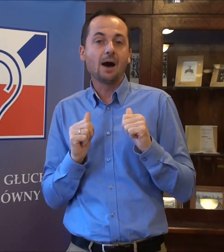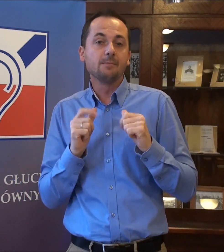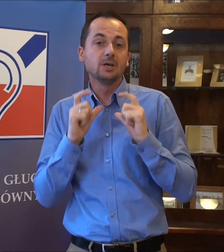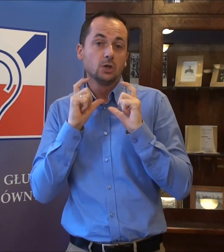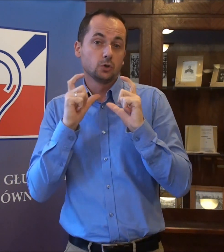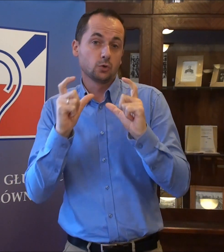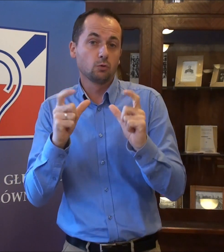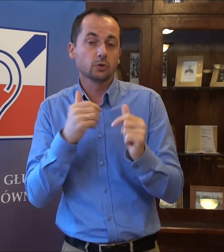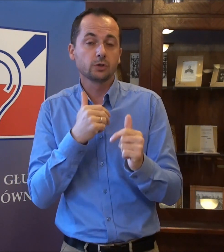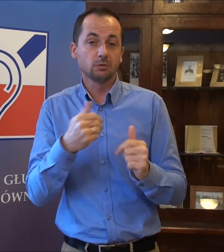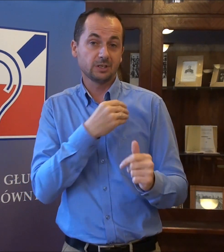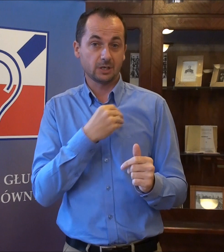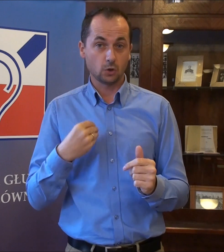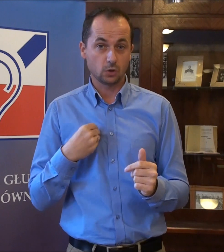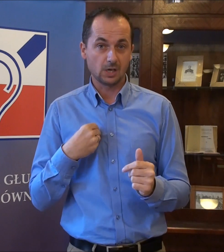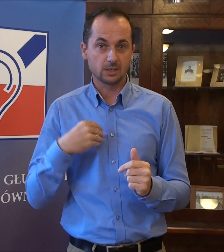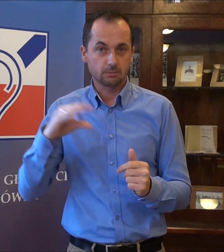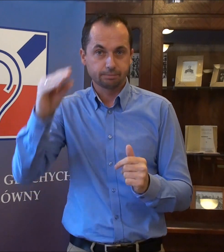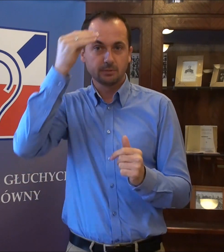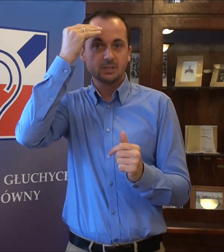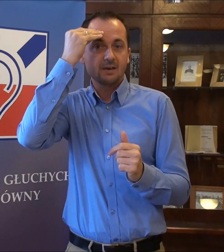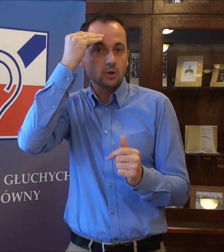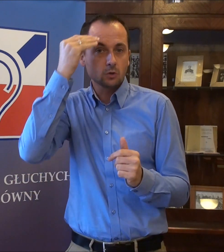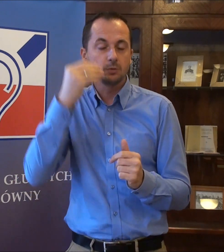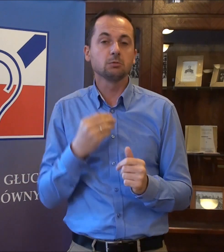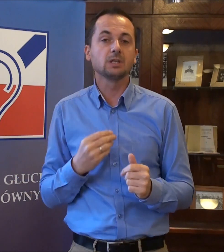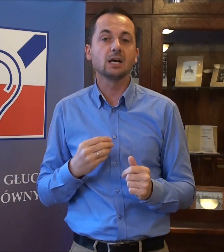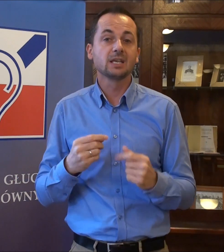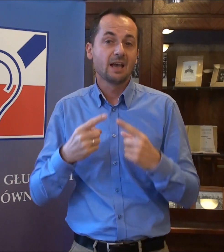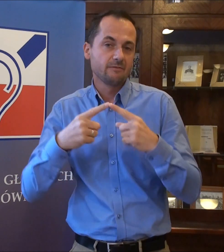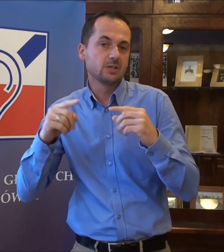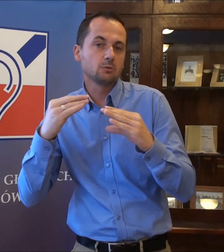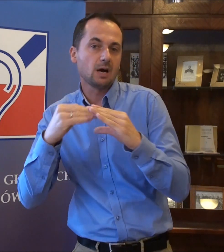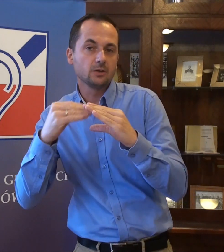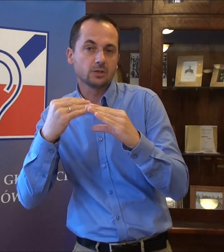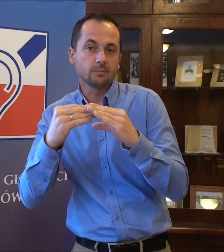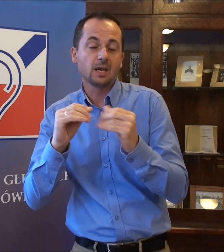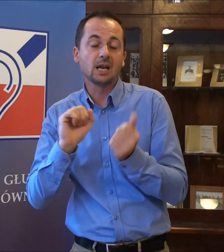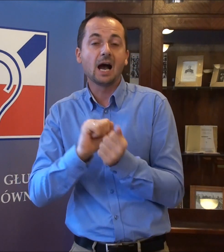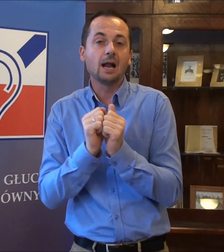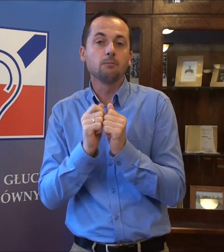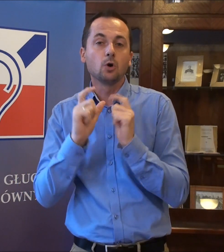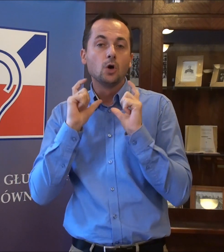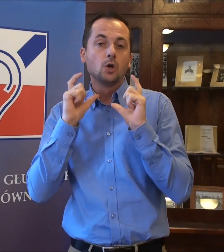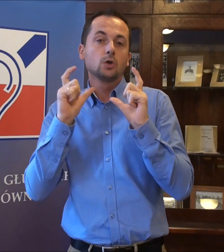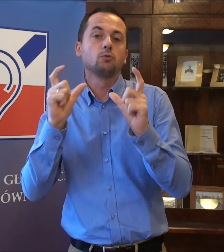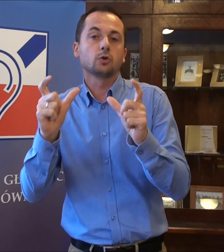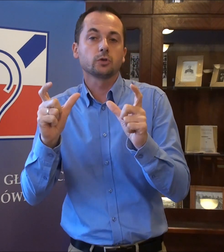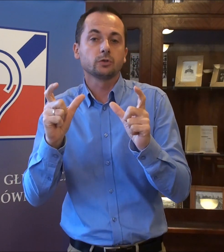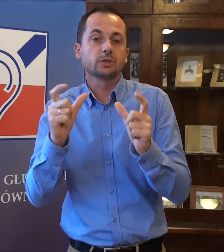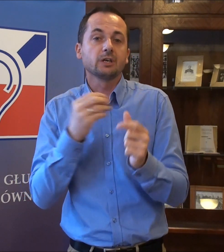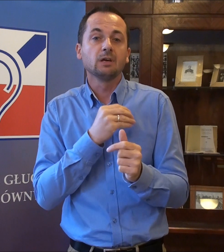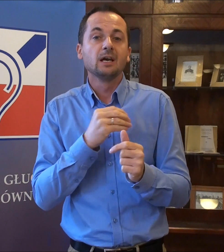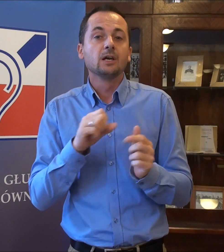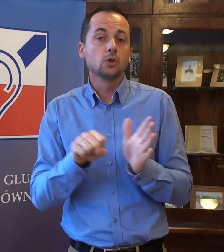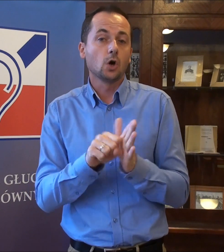aby zgłosiły się do nas, zawiadomiły nas wysyłając e-maila albo włożąc się do